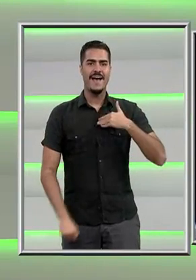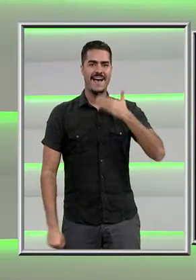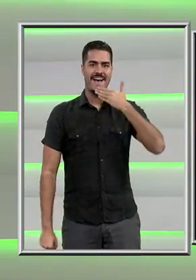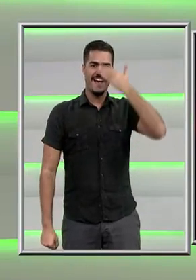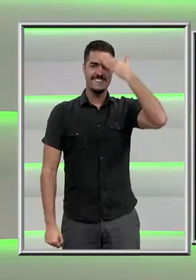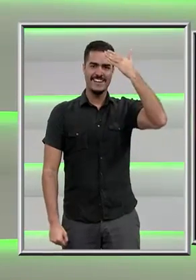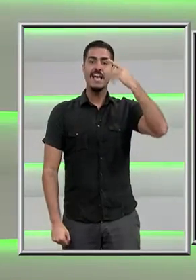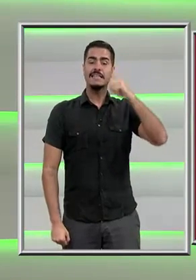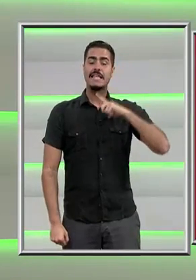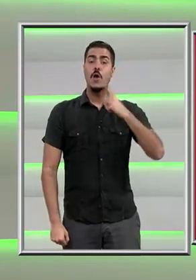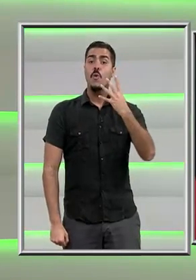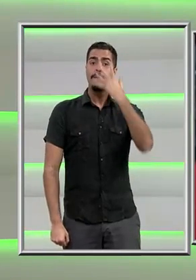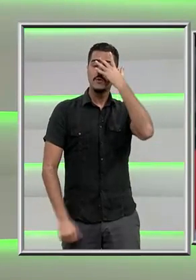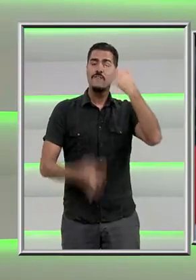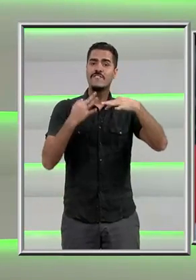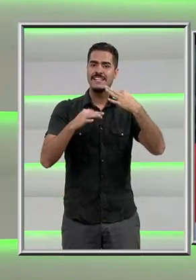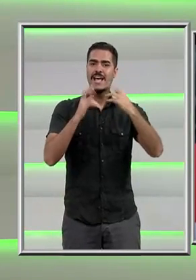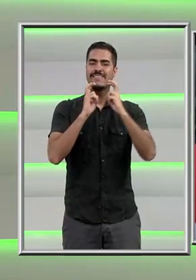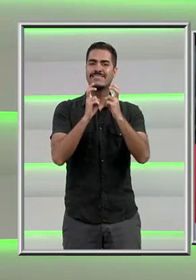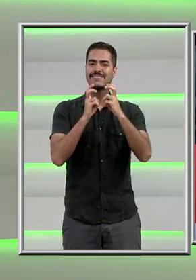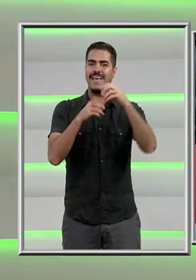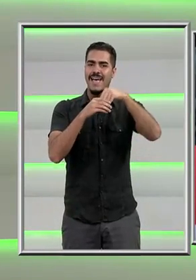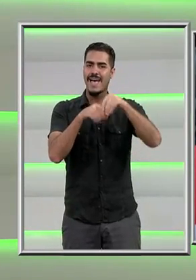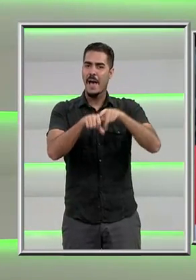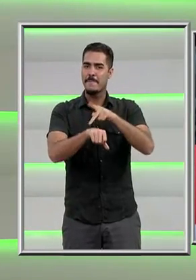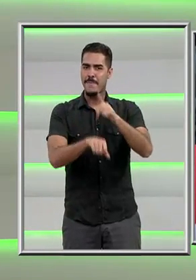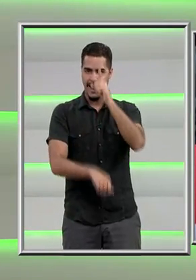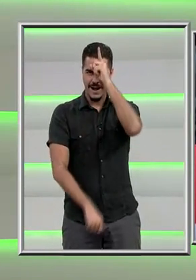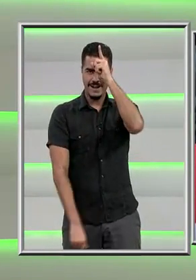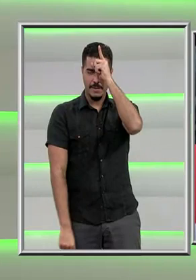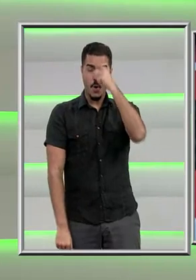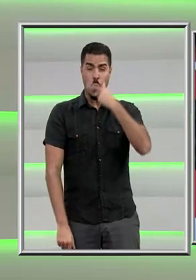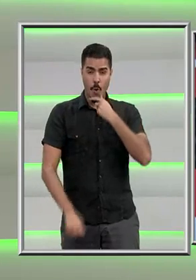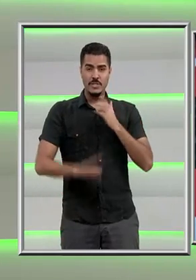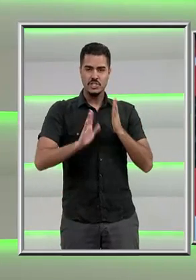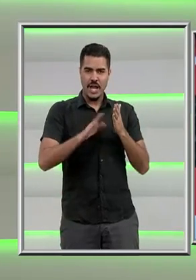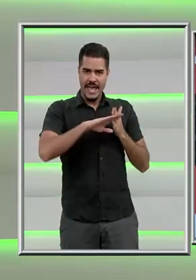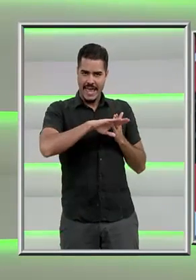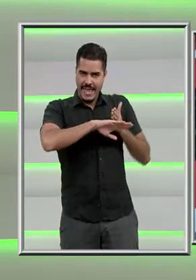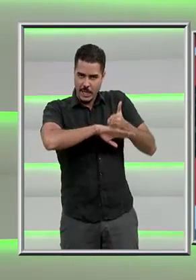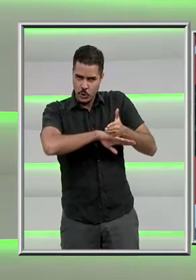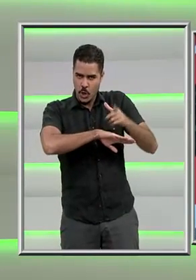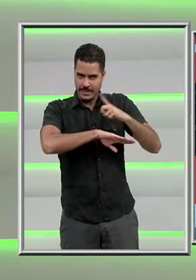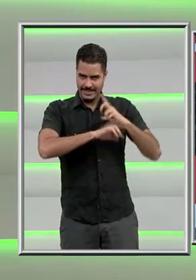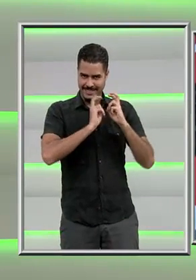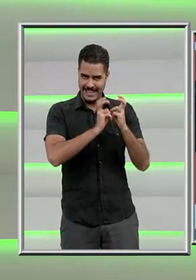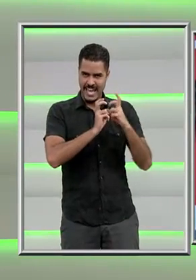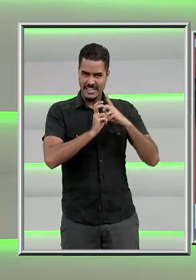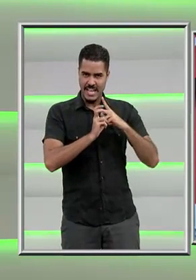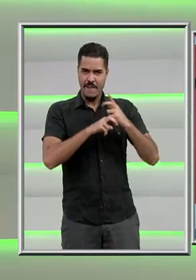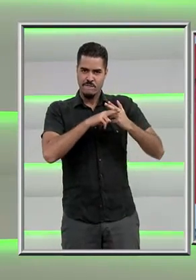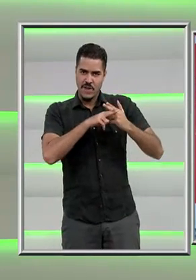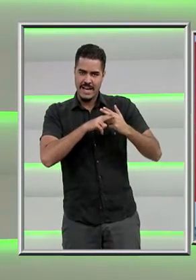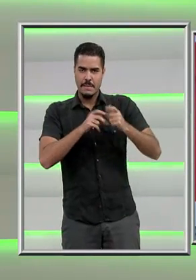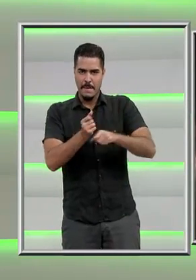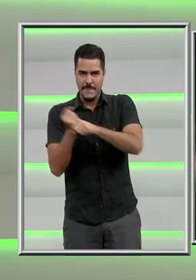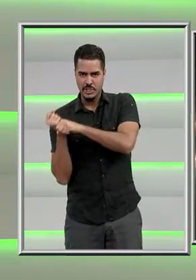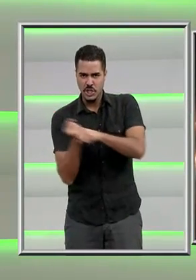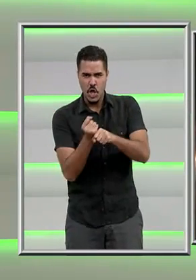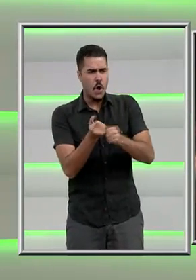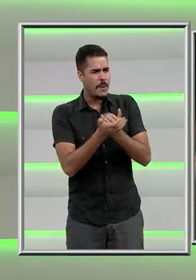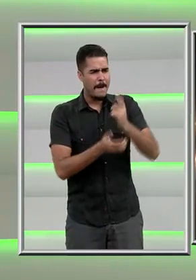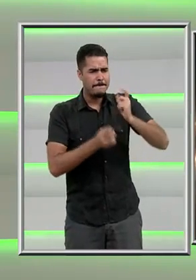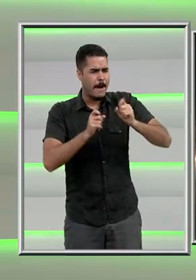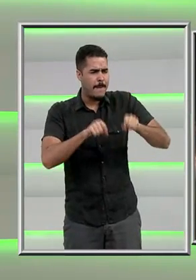deixou quatro feridos em um trem na Alemanha. O homem entrou em um trem com um machado e uma faca e começou a atacar passageiros.